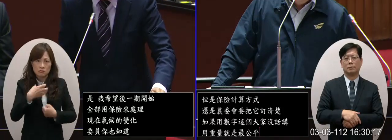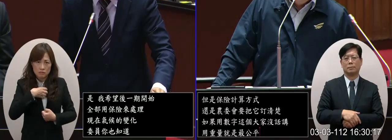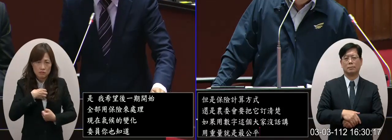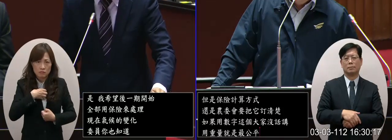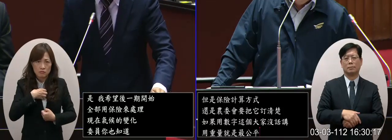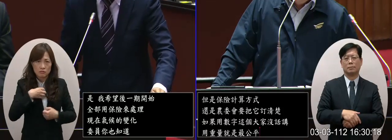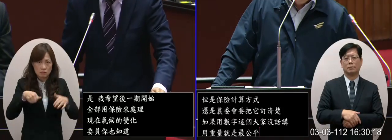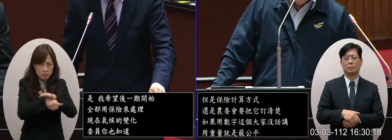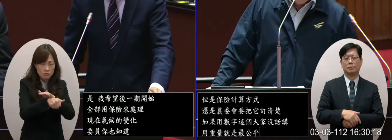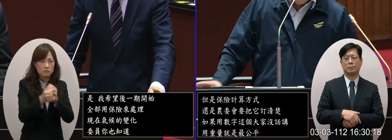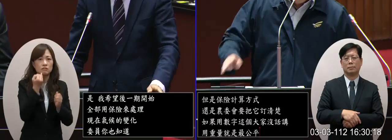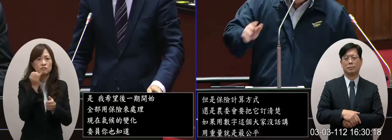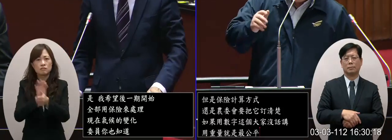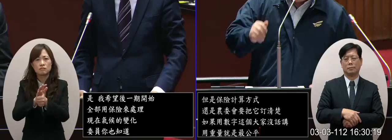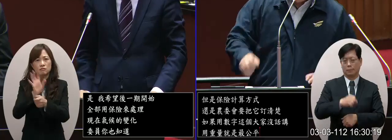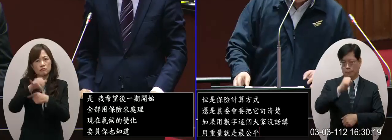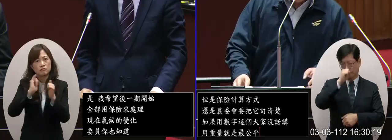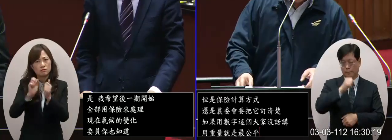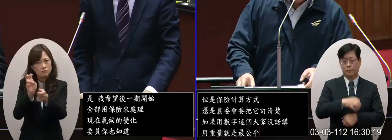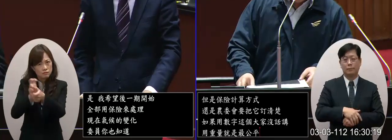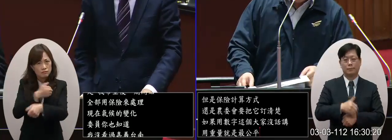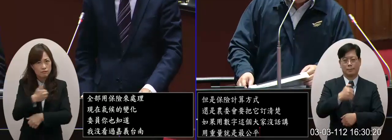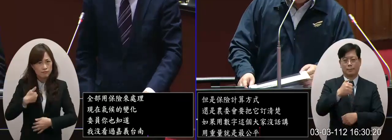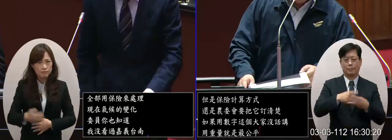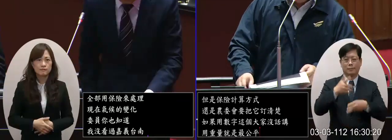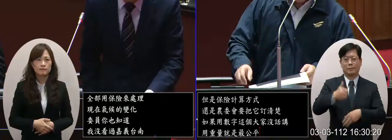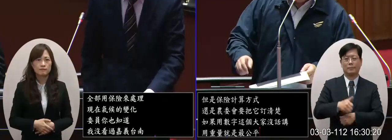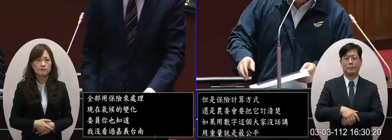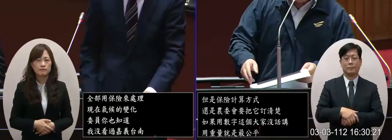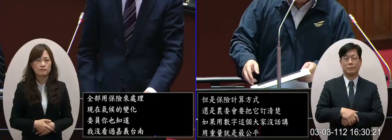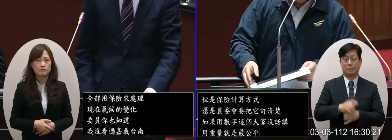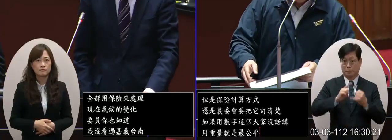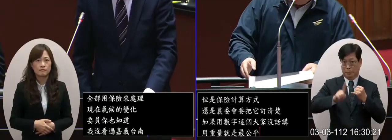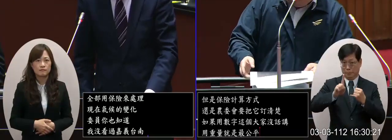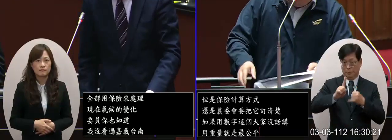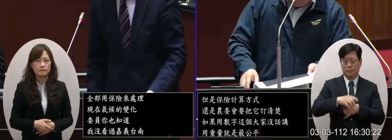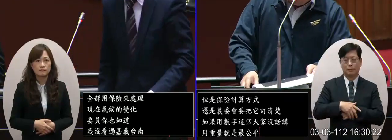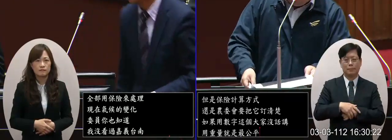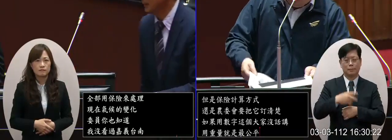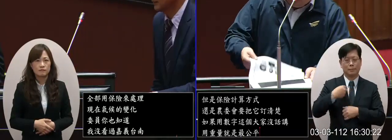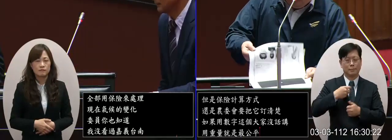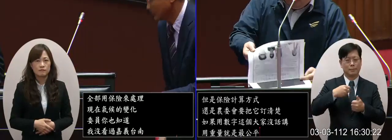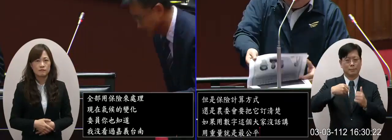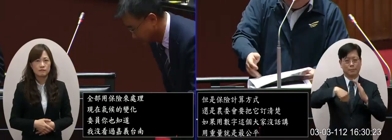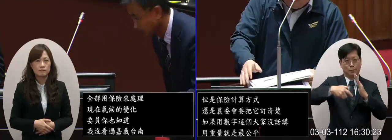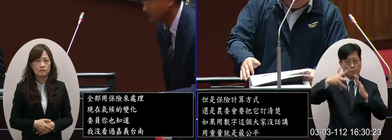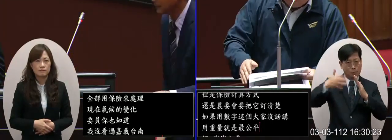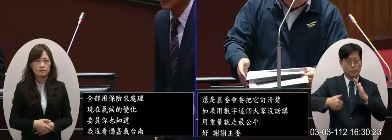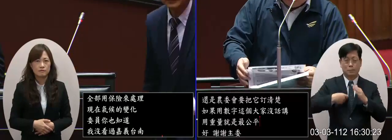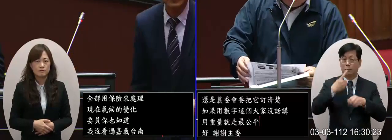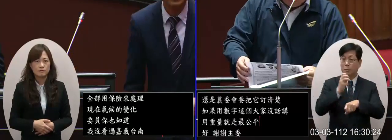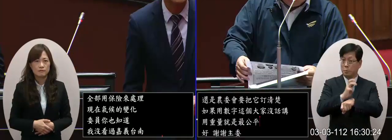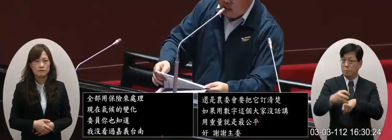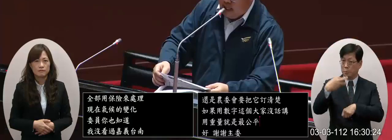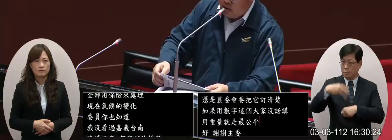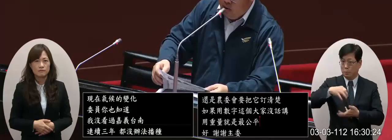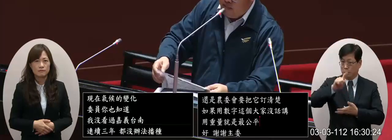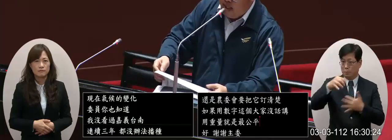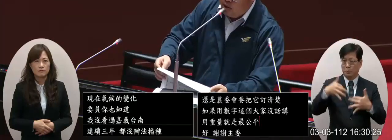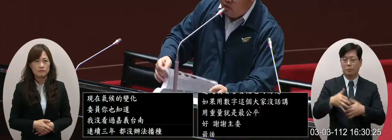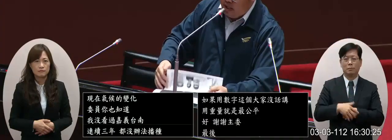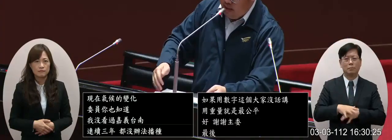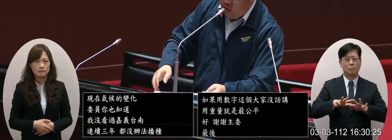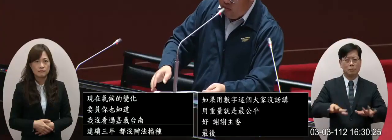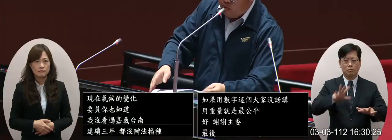農民社會更大的照顧好好 那謝謝主委來 最後我再跟院長最後三十秒我再講一個議題